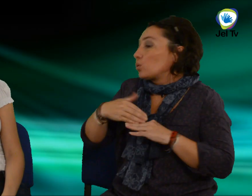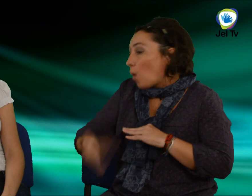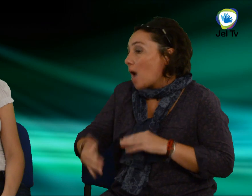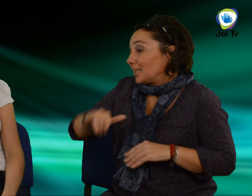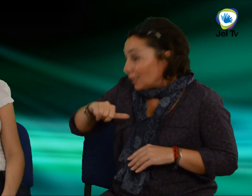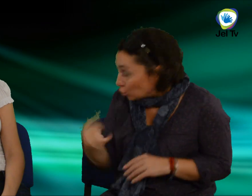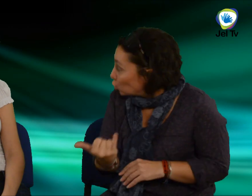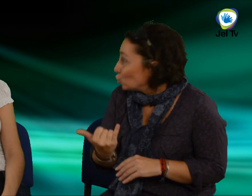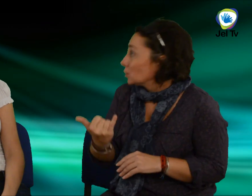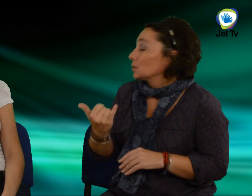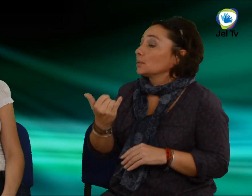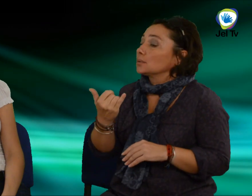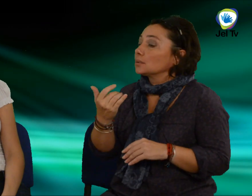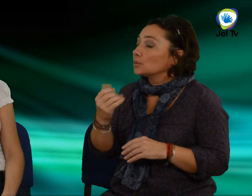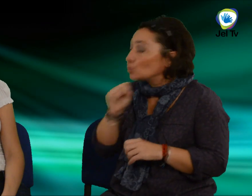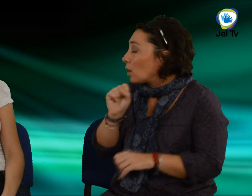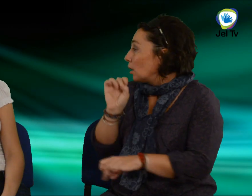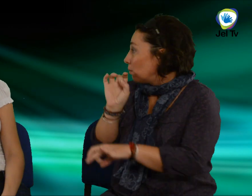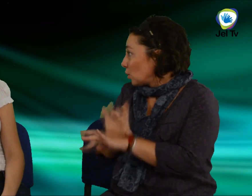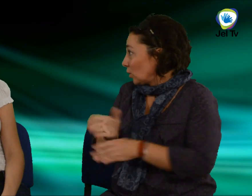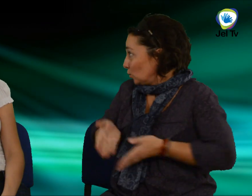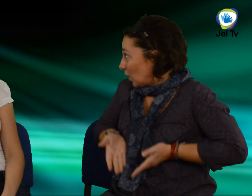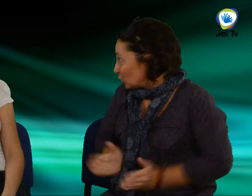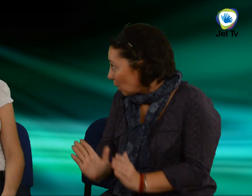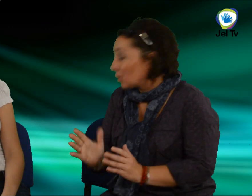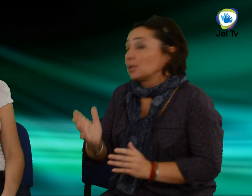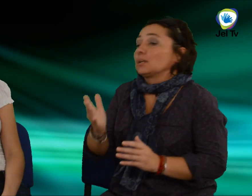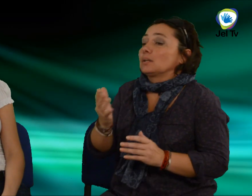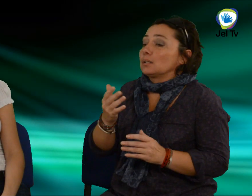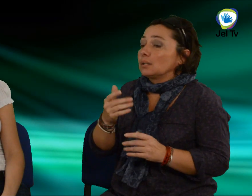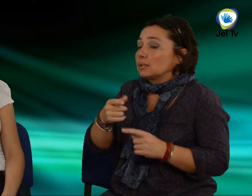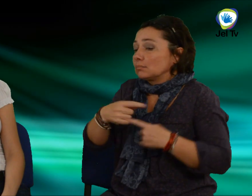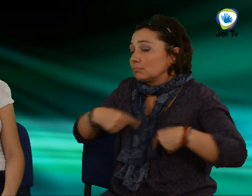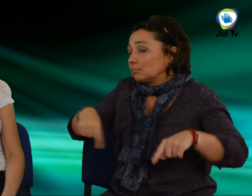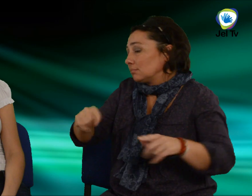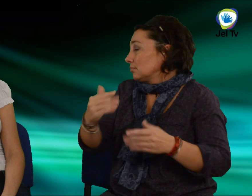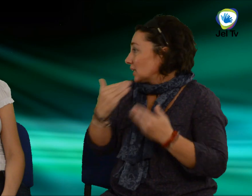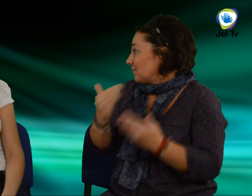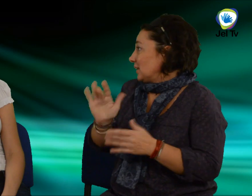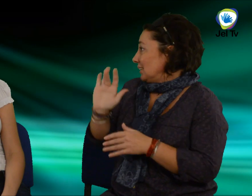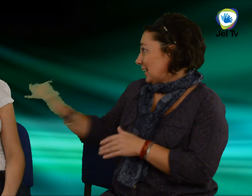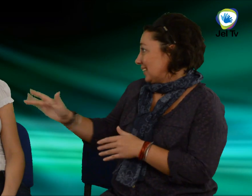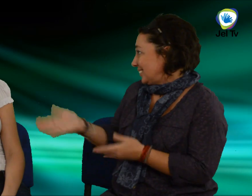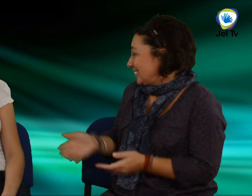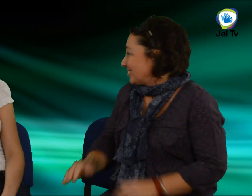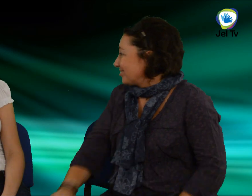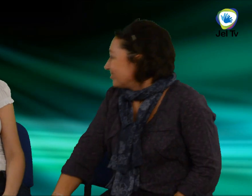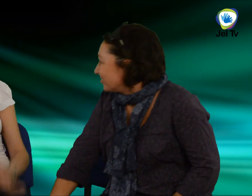Utólag is sok boldogságot szeretnénk kívánni a JLTV nevében nekem.